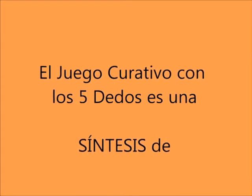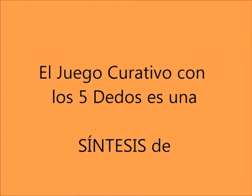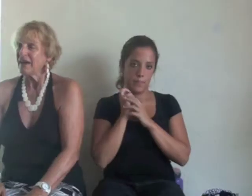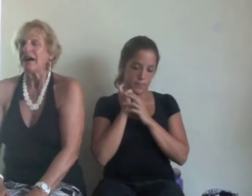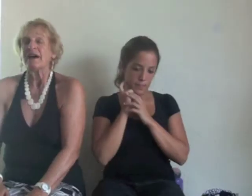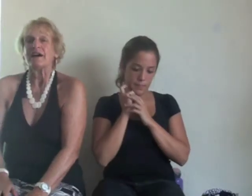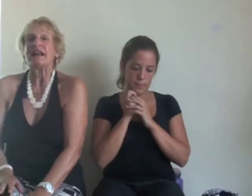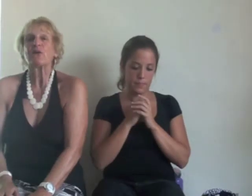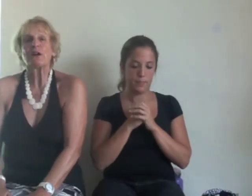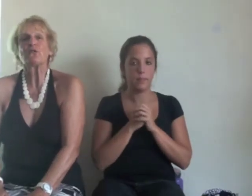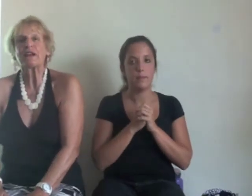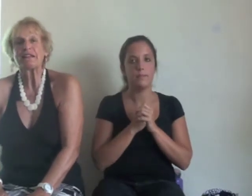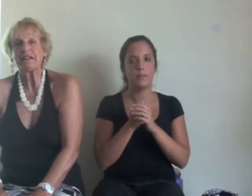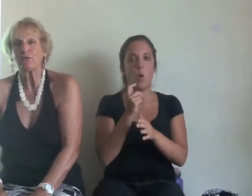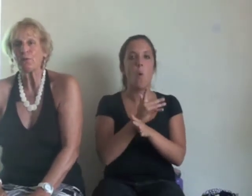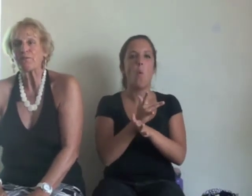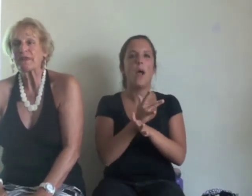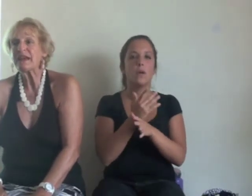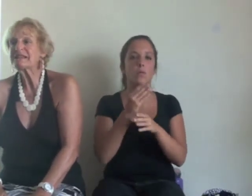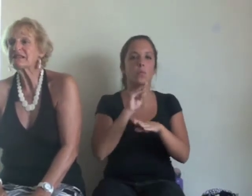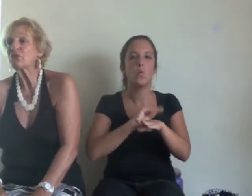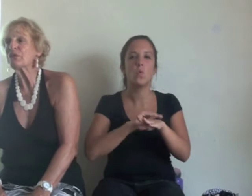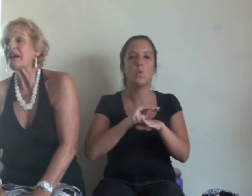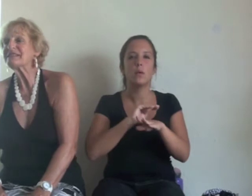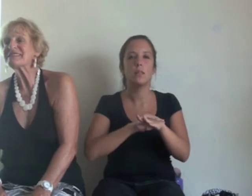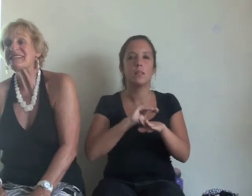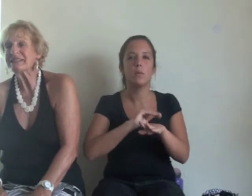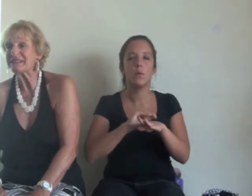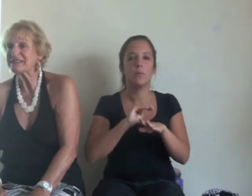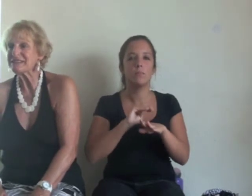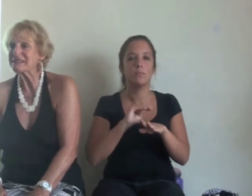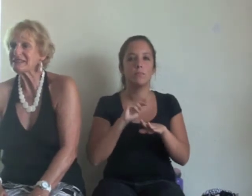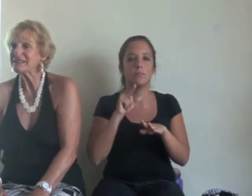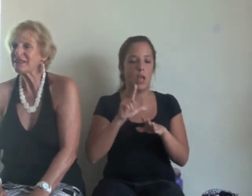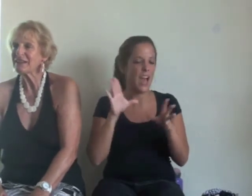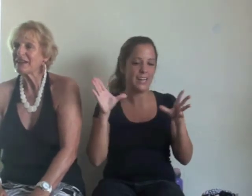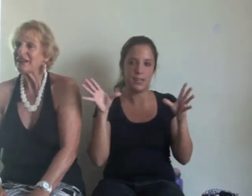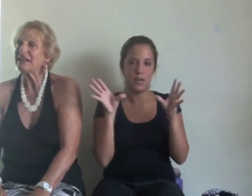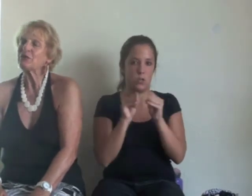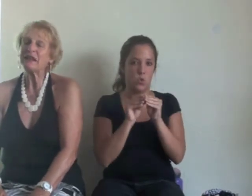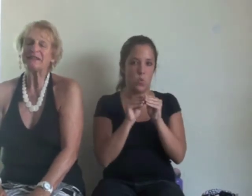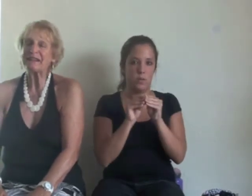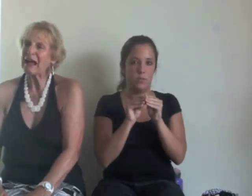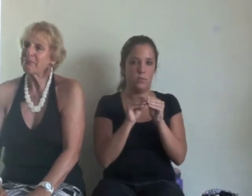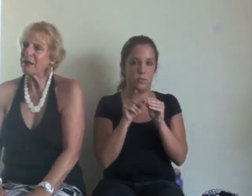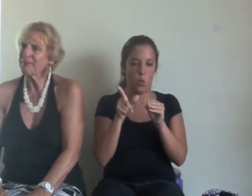El juego curativo es una síntesis de una terapia,